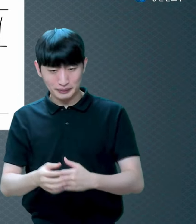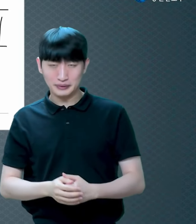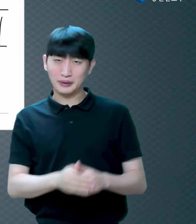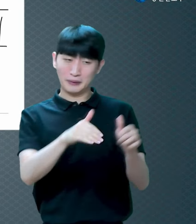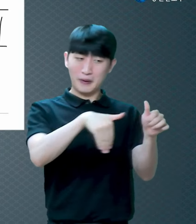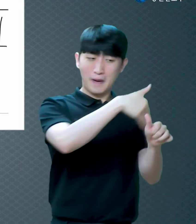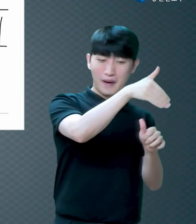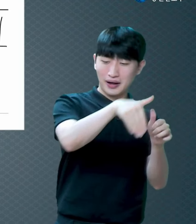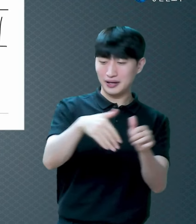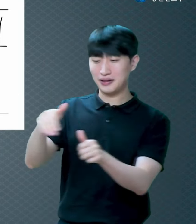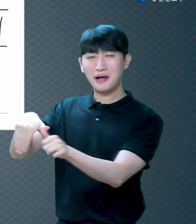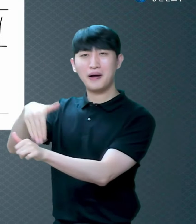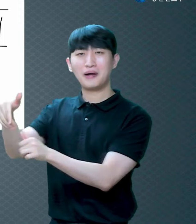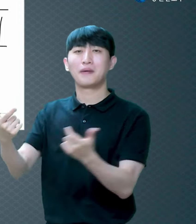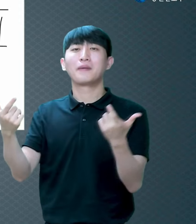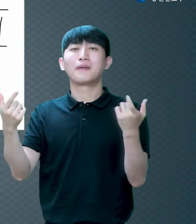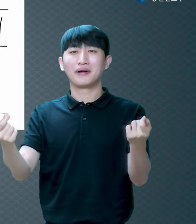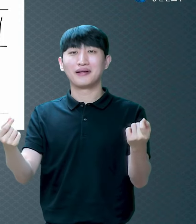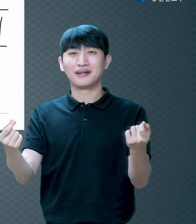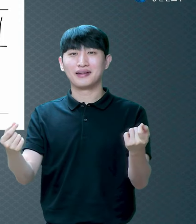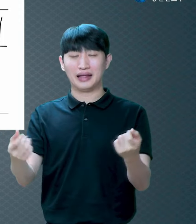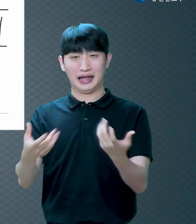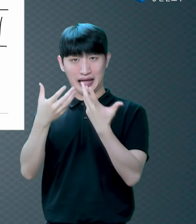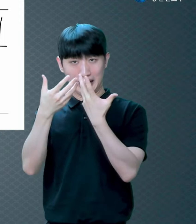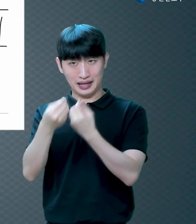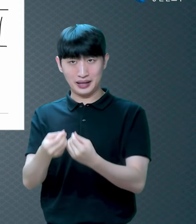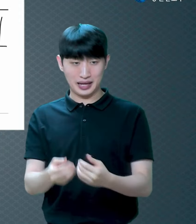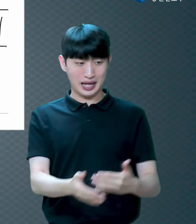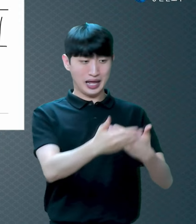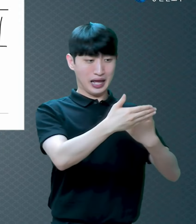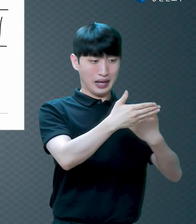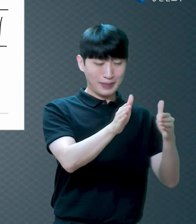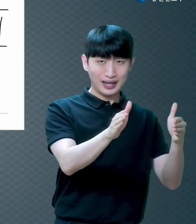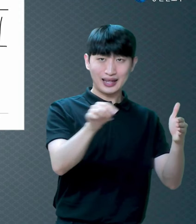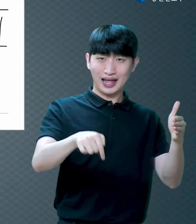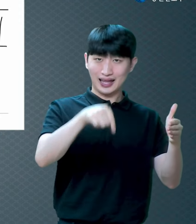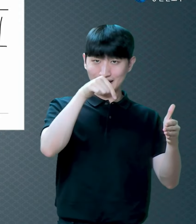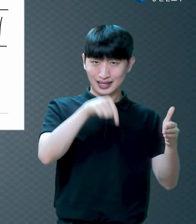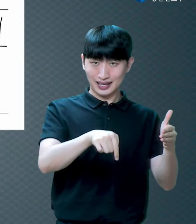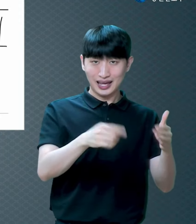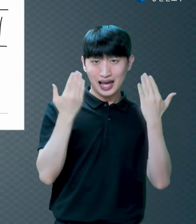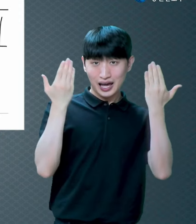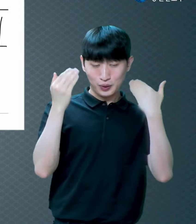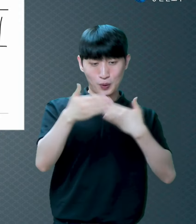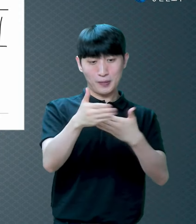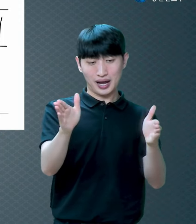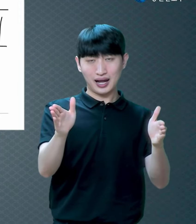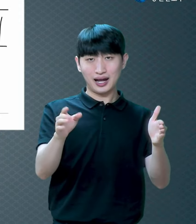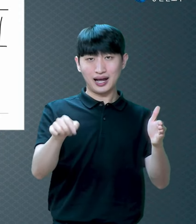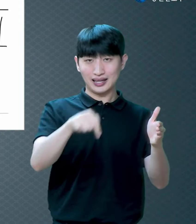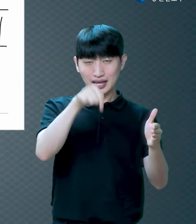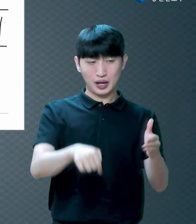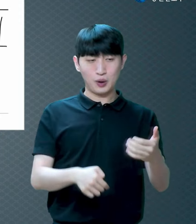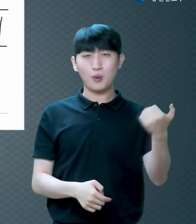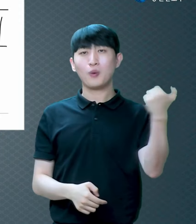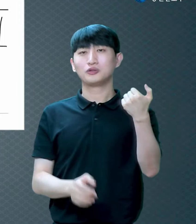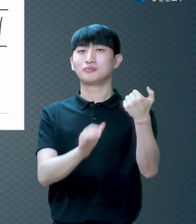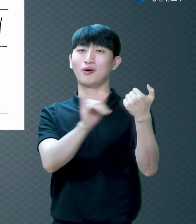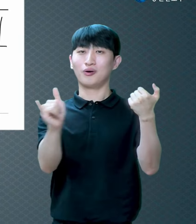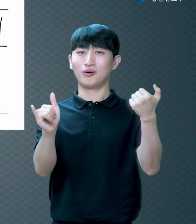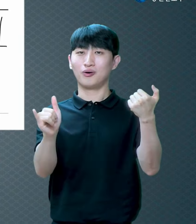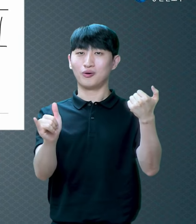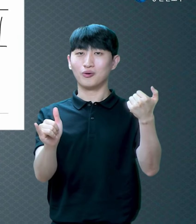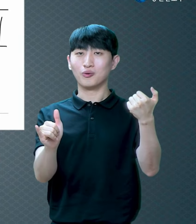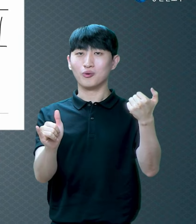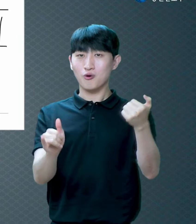한 반에 50명의 학생이 있다고 생각해봐요 그러면 1등부터